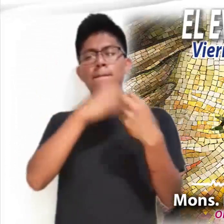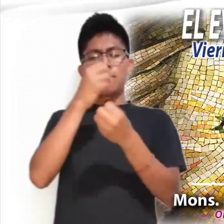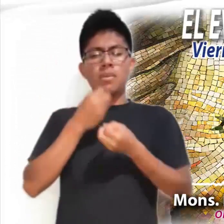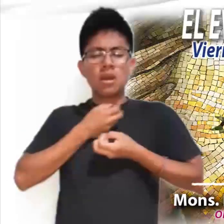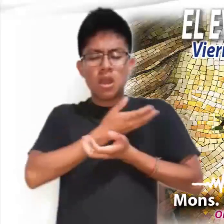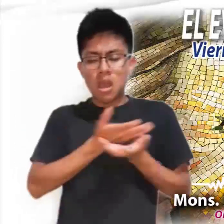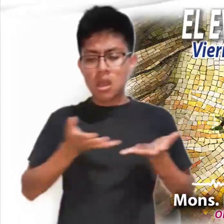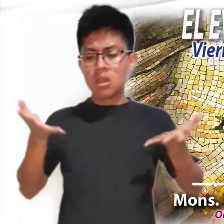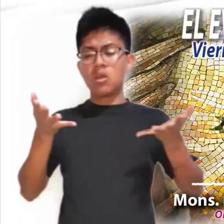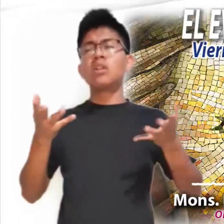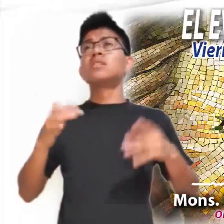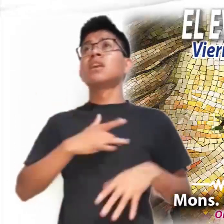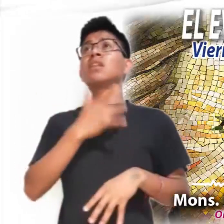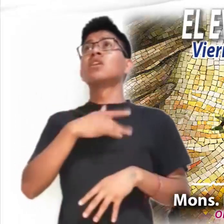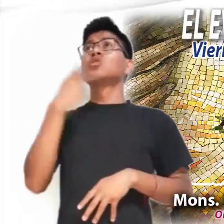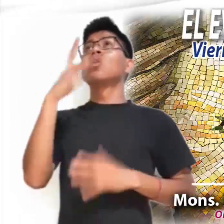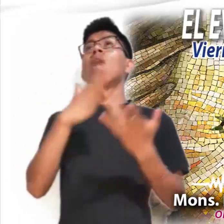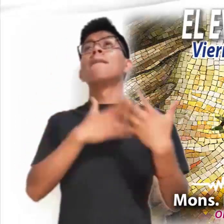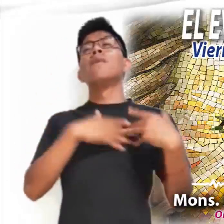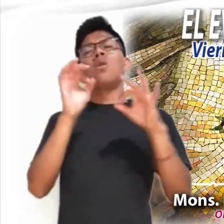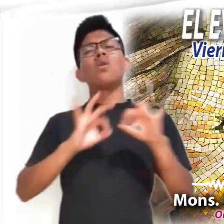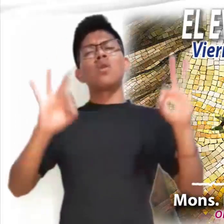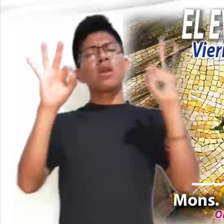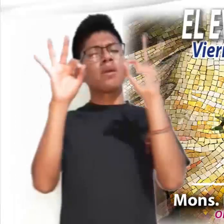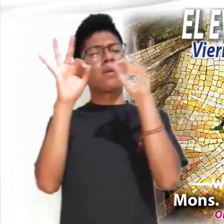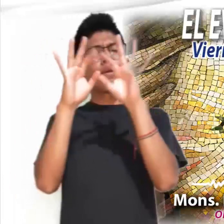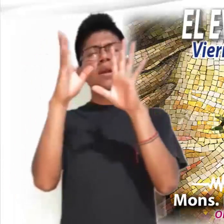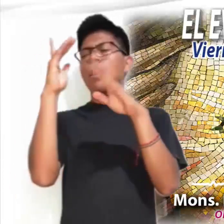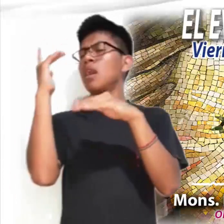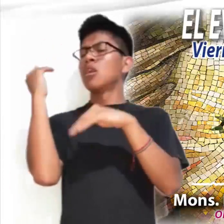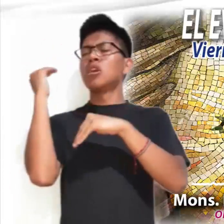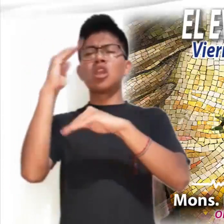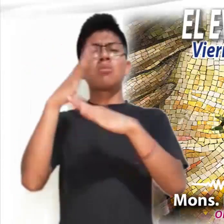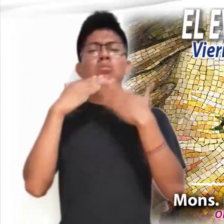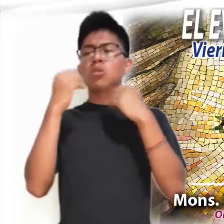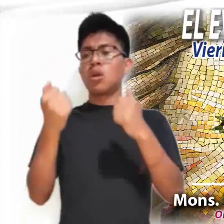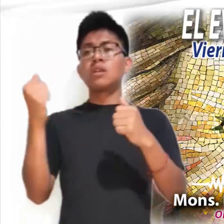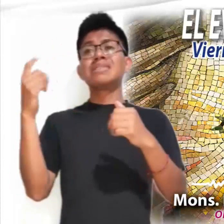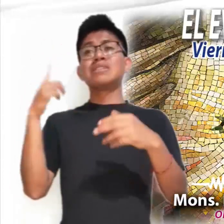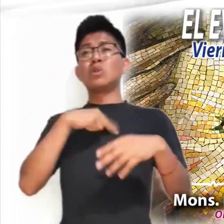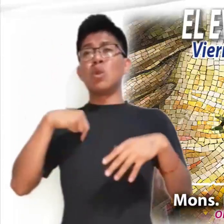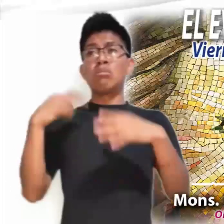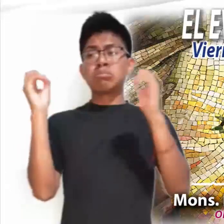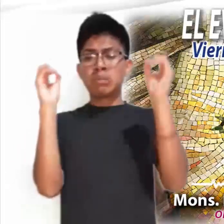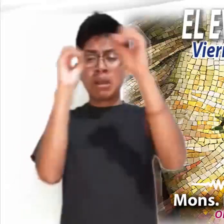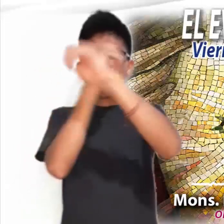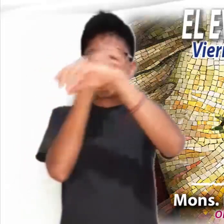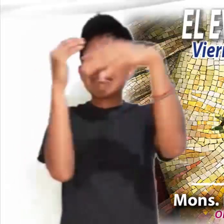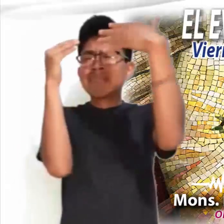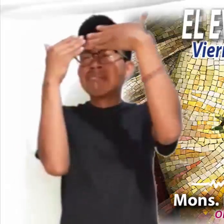amor incondicional por nosotros. Y si nos hemos desviado del camino, si andamos por barrancas o cañadas de oscuridad,